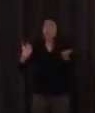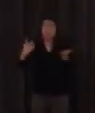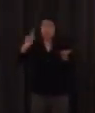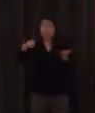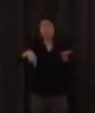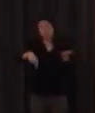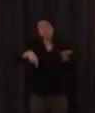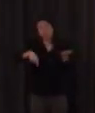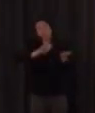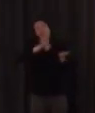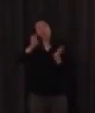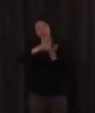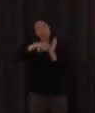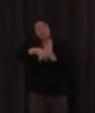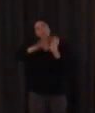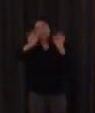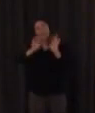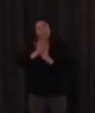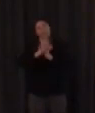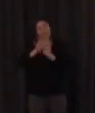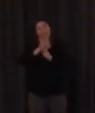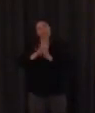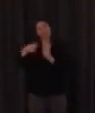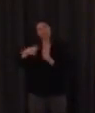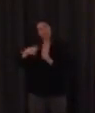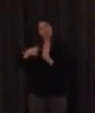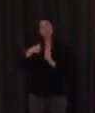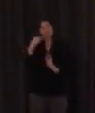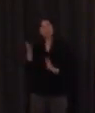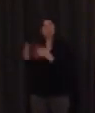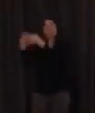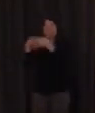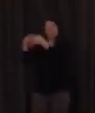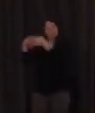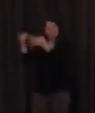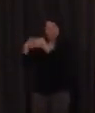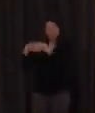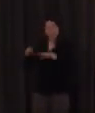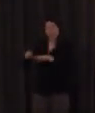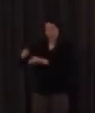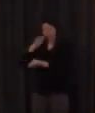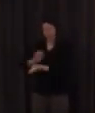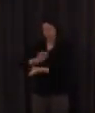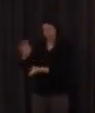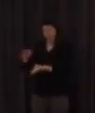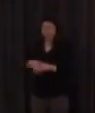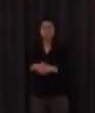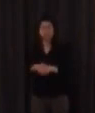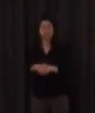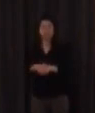sistemes que que es fan servir de famosos anys per exemple als Estats Units com el de Prentari i això que per exemple